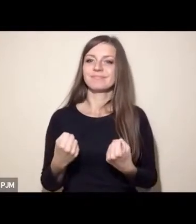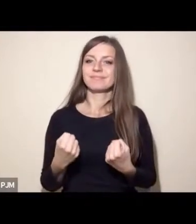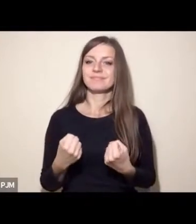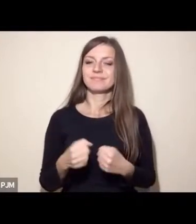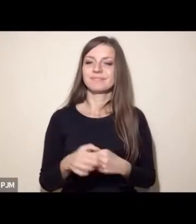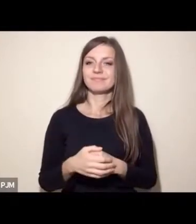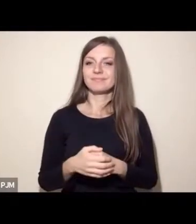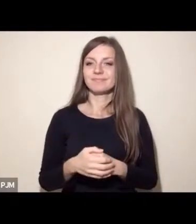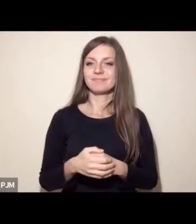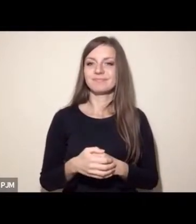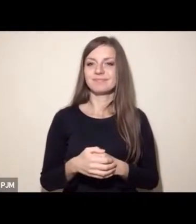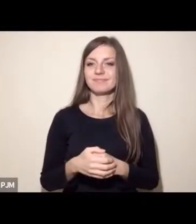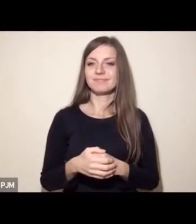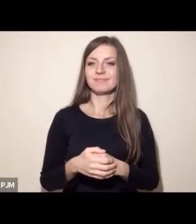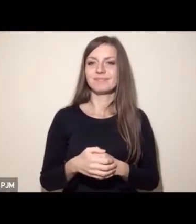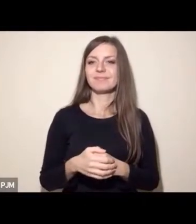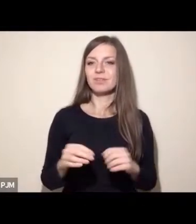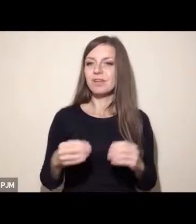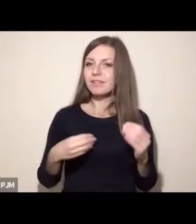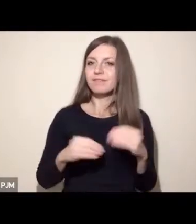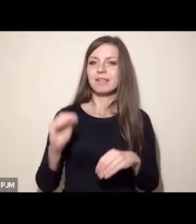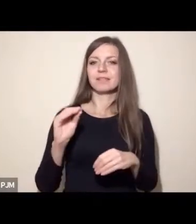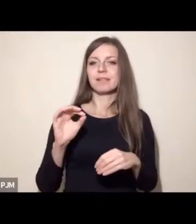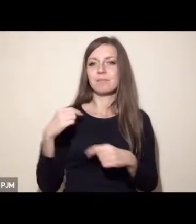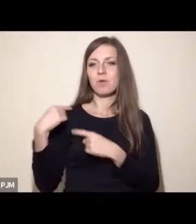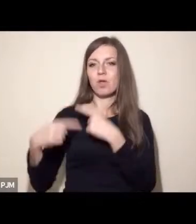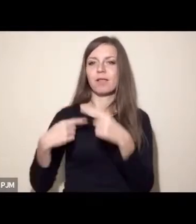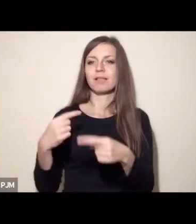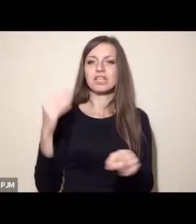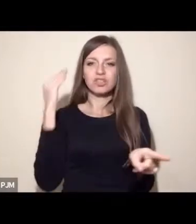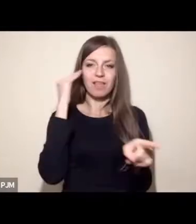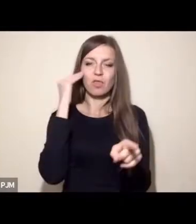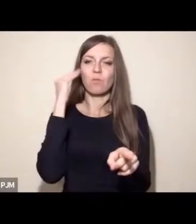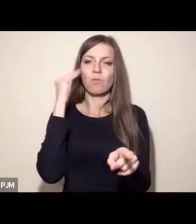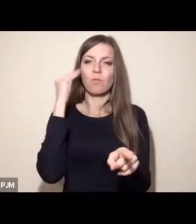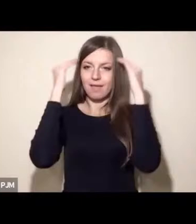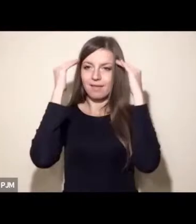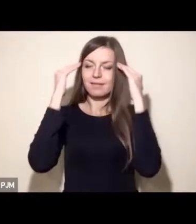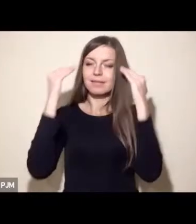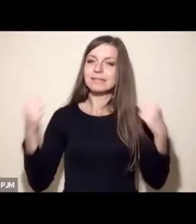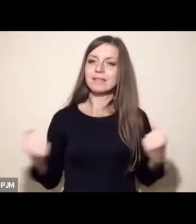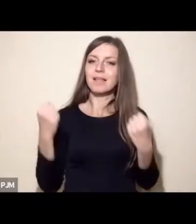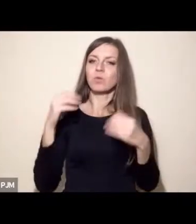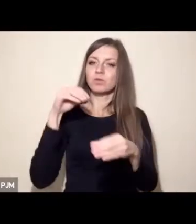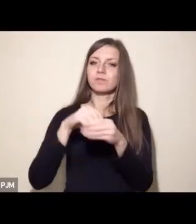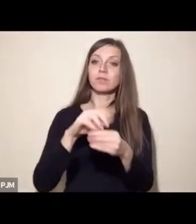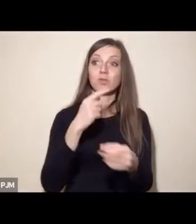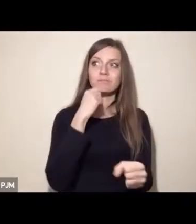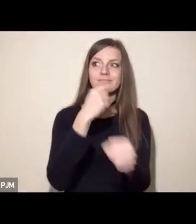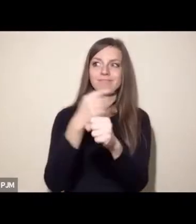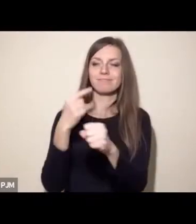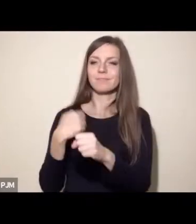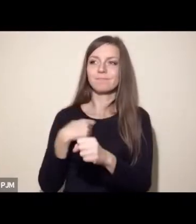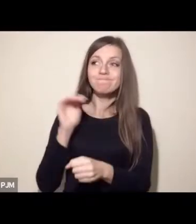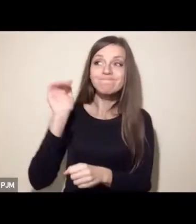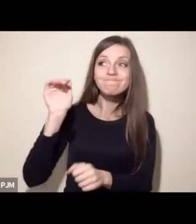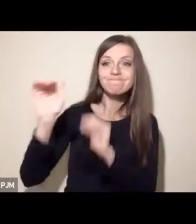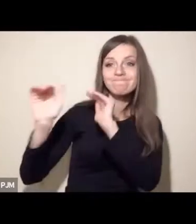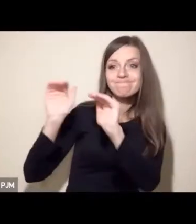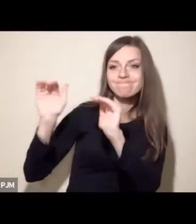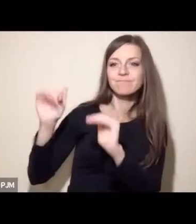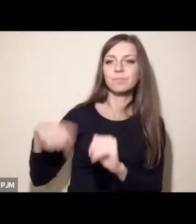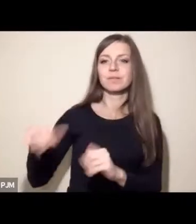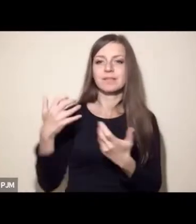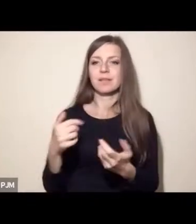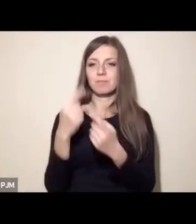Z jest coraz bardziej świadome i stara się uczestniczyć w tych procesach decyzyjnych. To jest bardzo ważne, żeby nasz głos wybrzmiał,